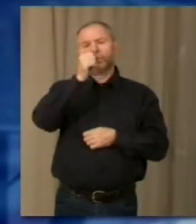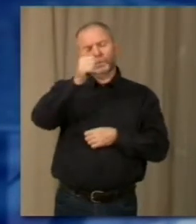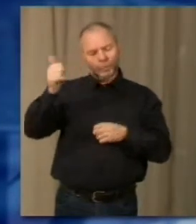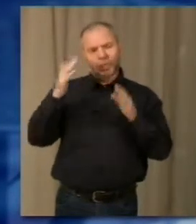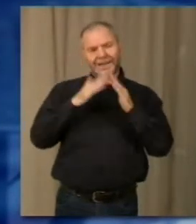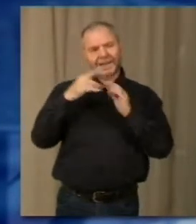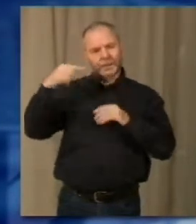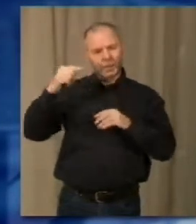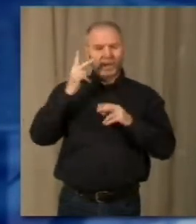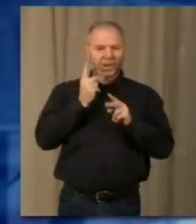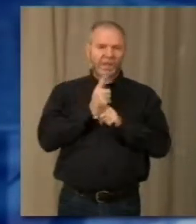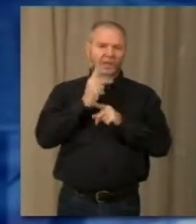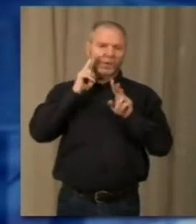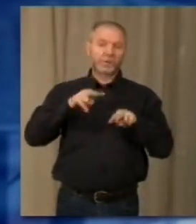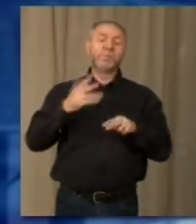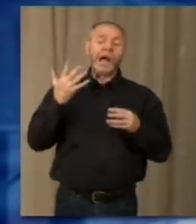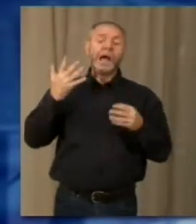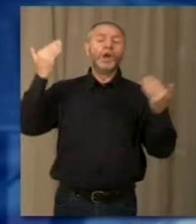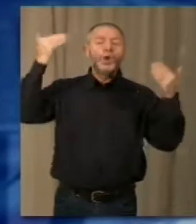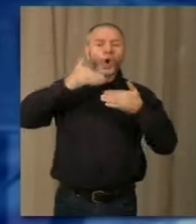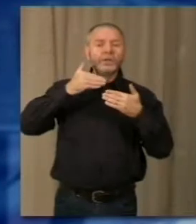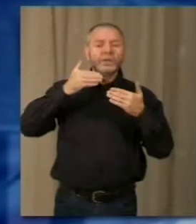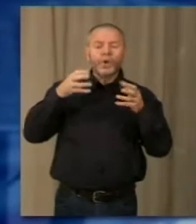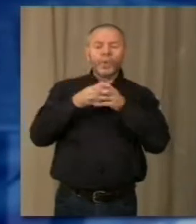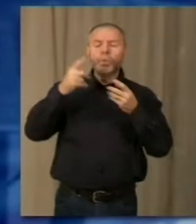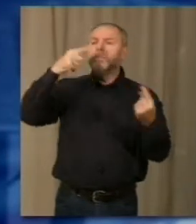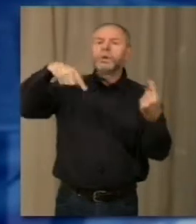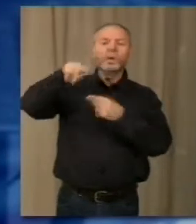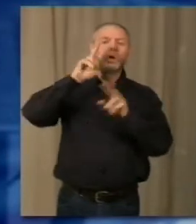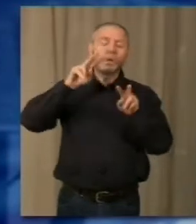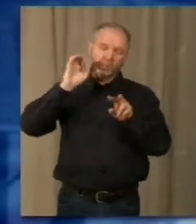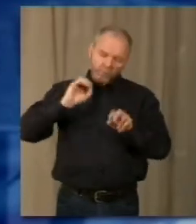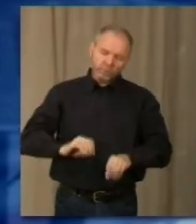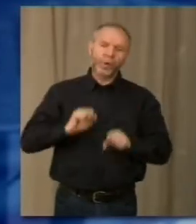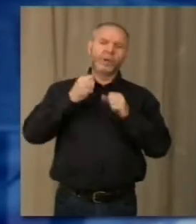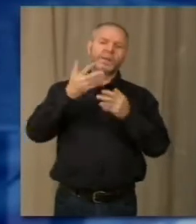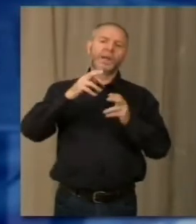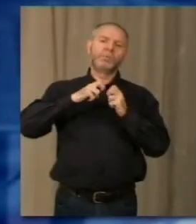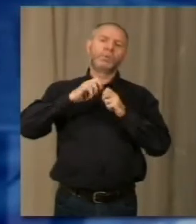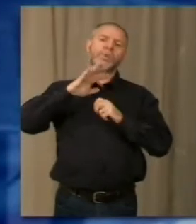anche di notte, ma sono contrario a ronde che poi possono creare problemi di altro genere, spiega Morandi.